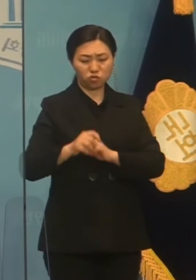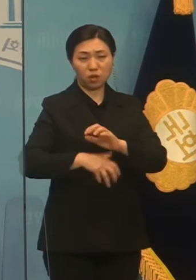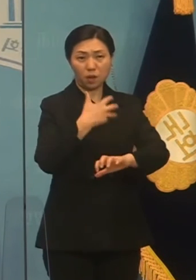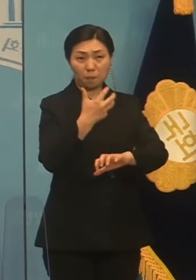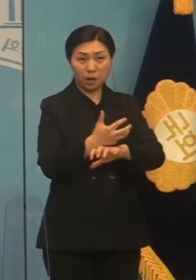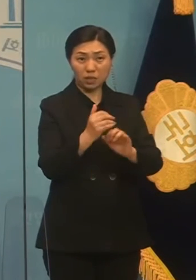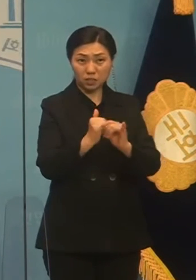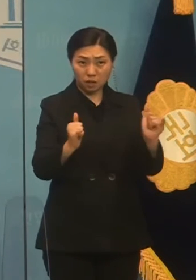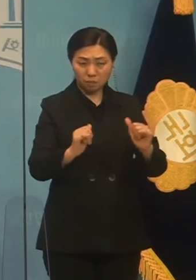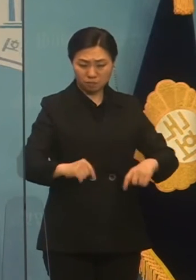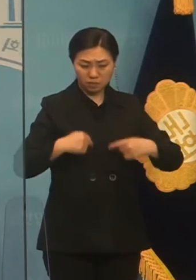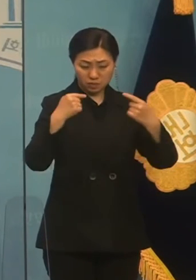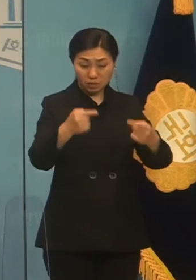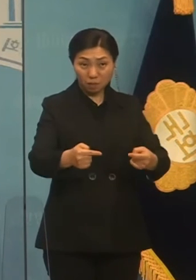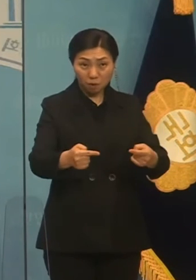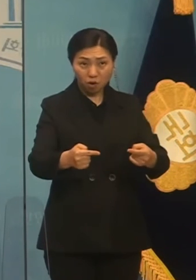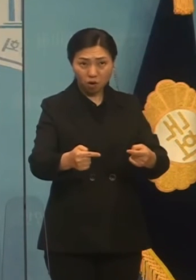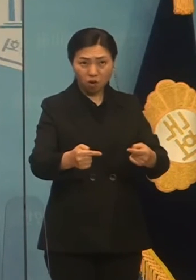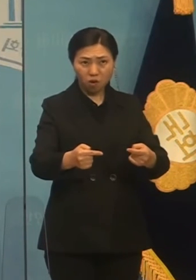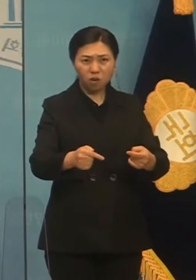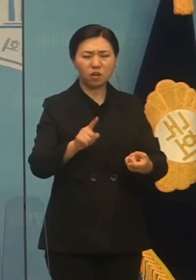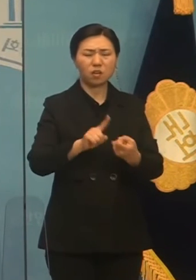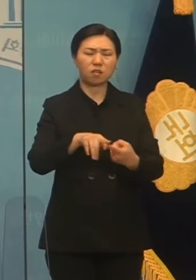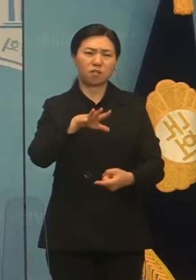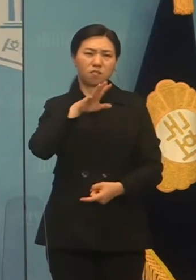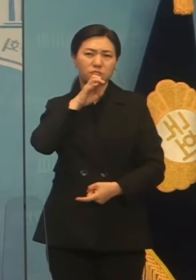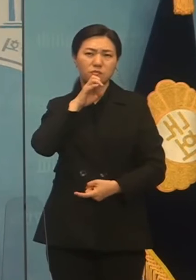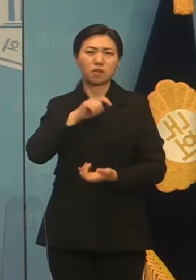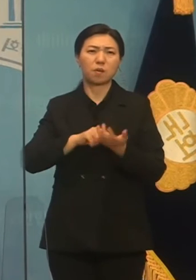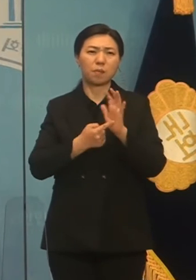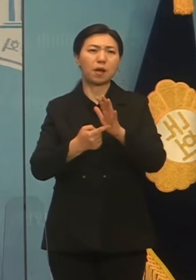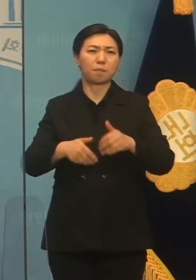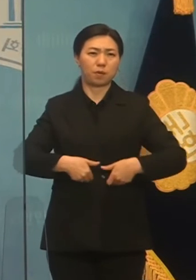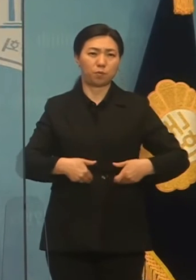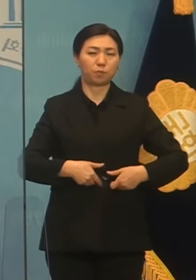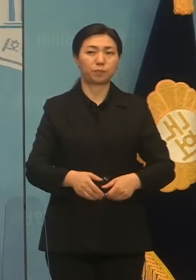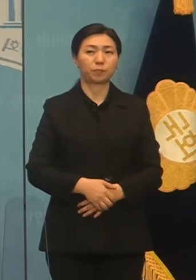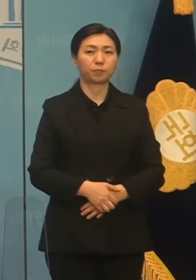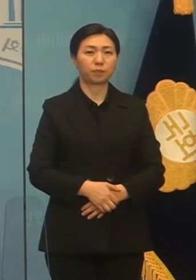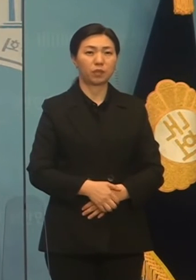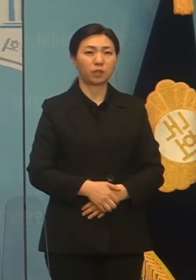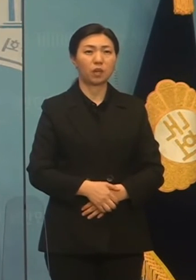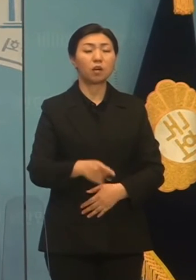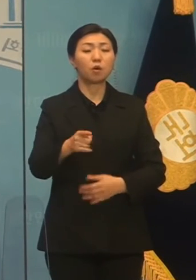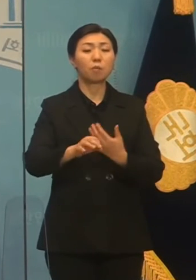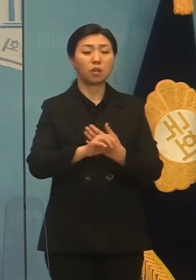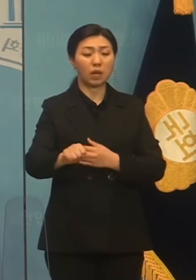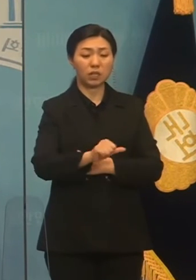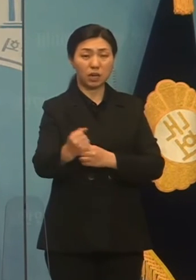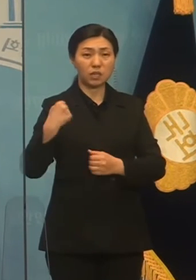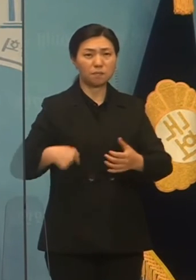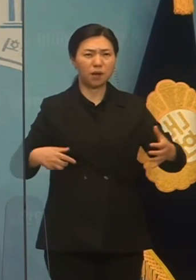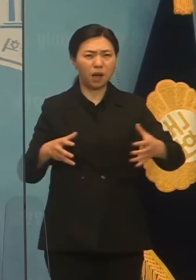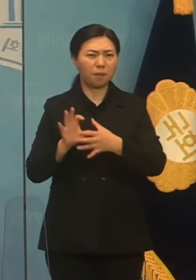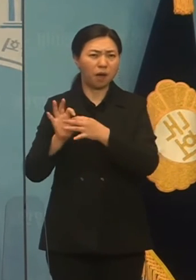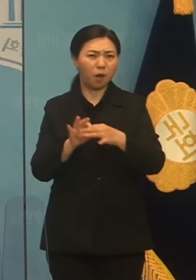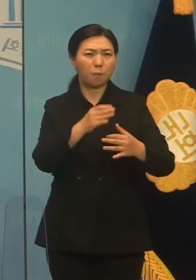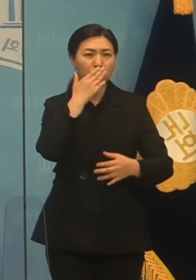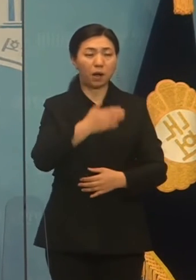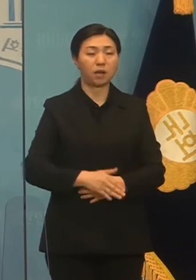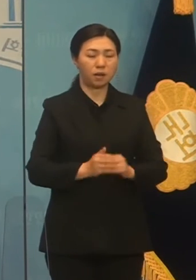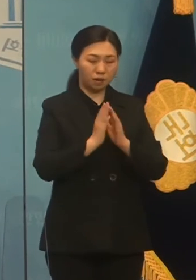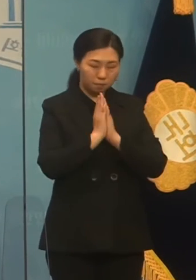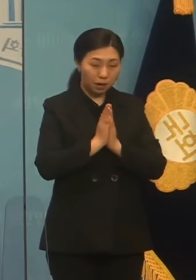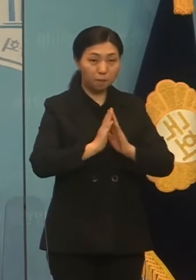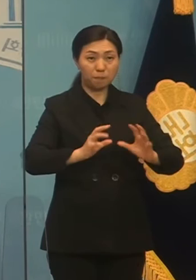정상회의에 의해 극탄의 목소리를 내야 맞닿습니다. 그래야 이 흉력도 지속 가능합니다. 미얀마에